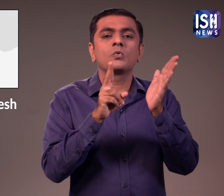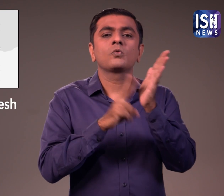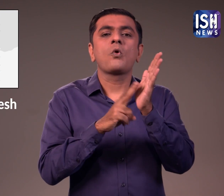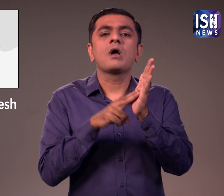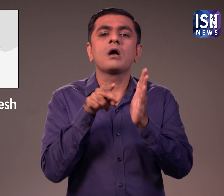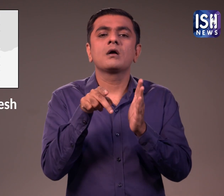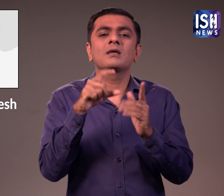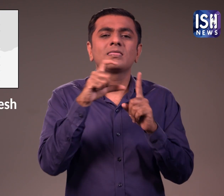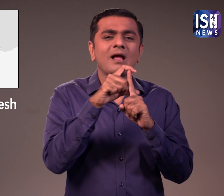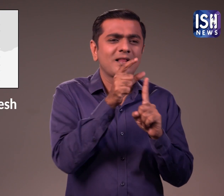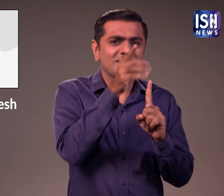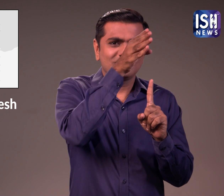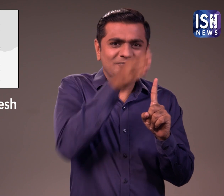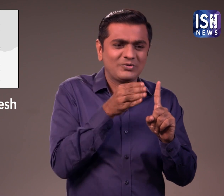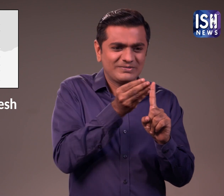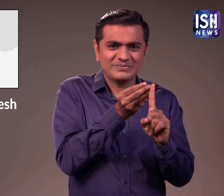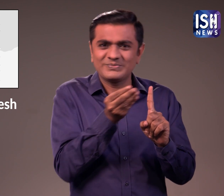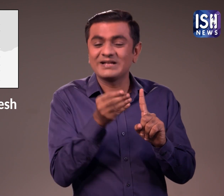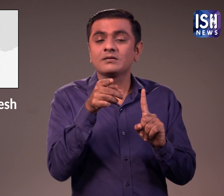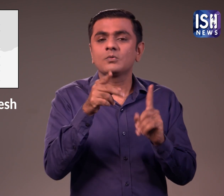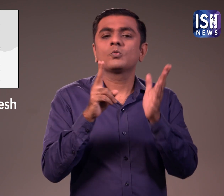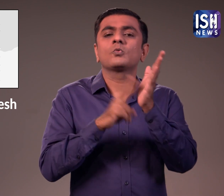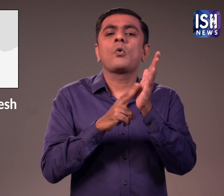उत्तर प्रदेश के नॉड़ा में शिकायत दर्ज कराई गई